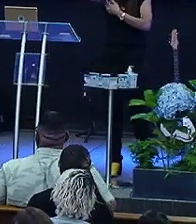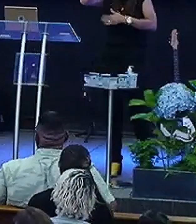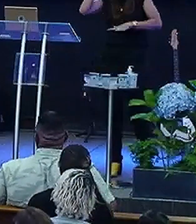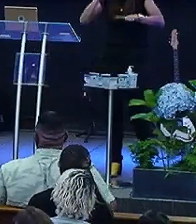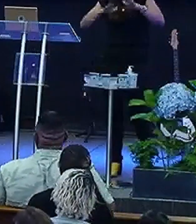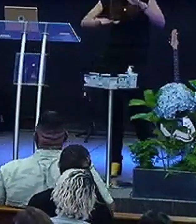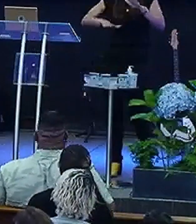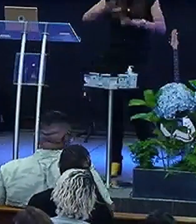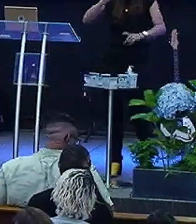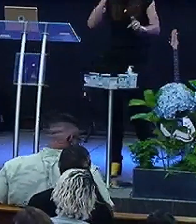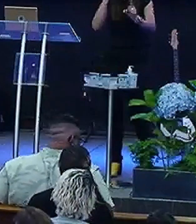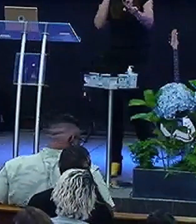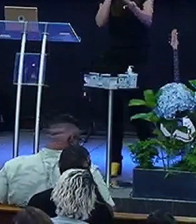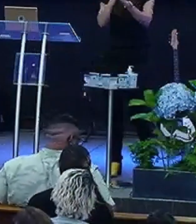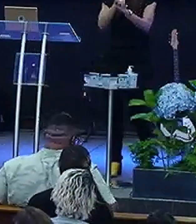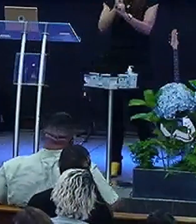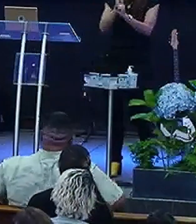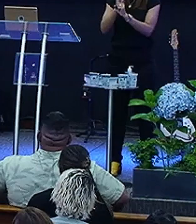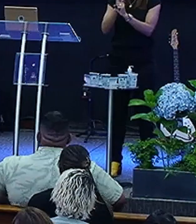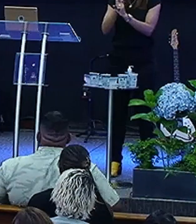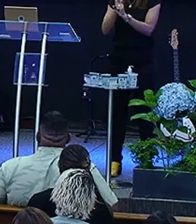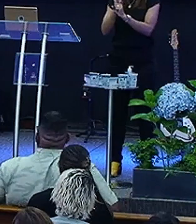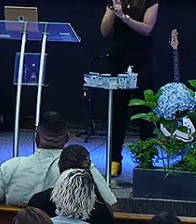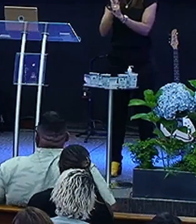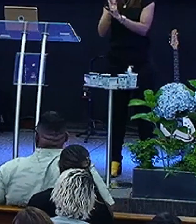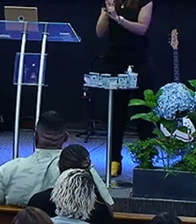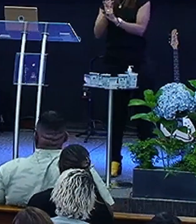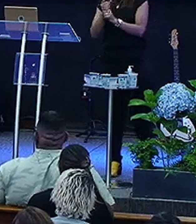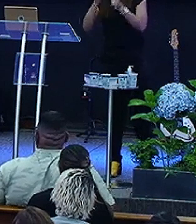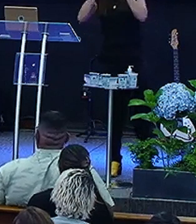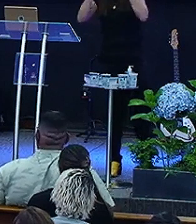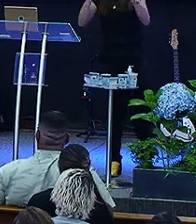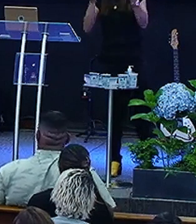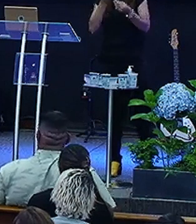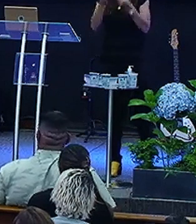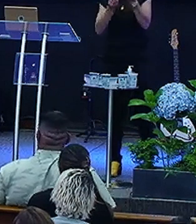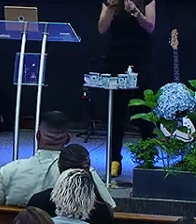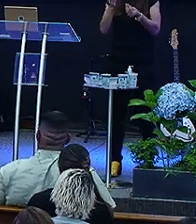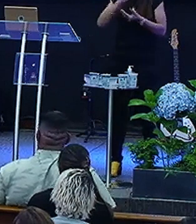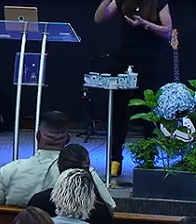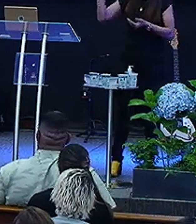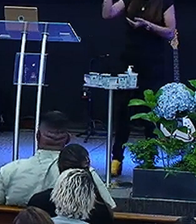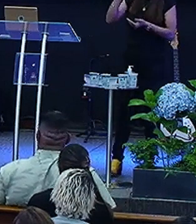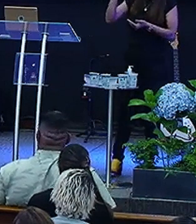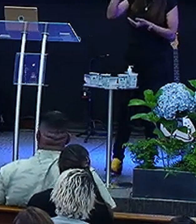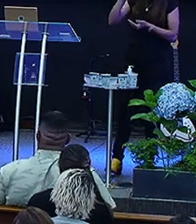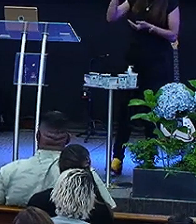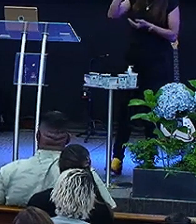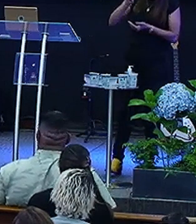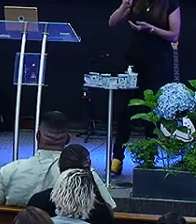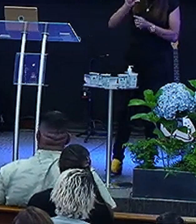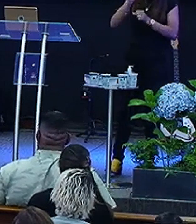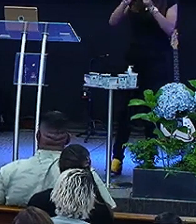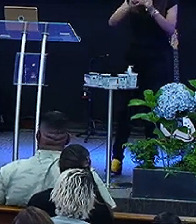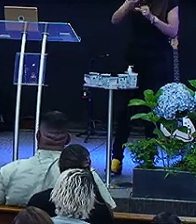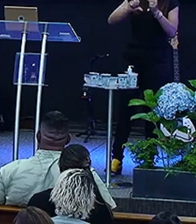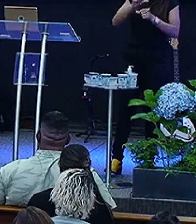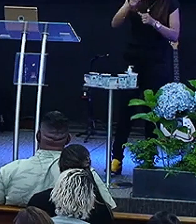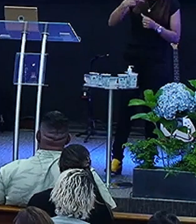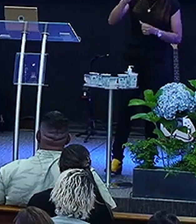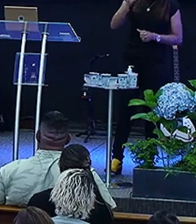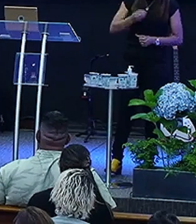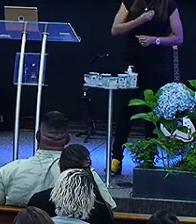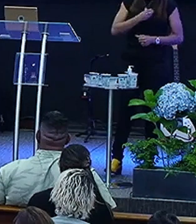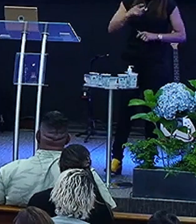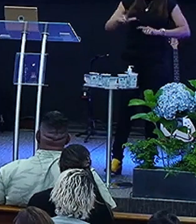me encontram E falam assim Euripe Pois é, cara Interessante Como Deus usou o corte Para transformar a sua vida Para